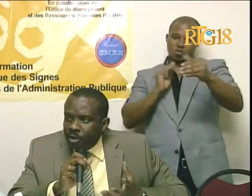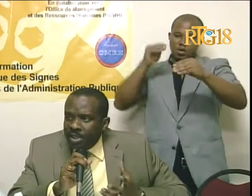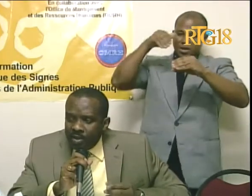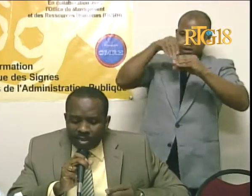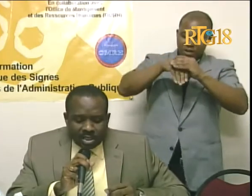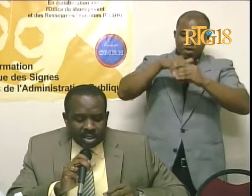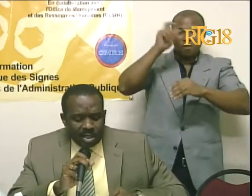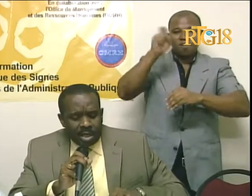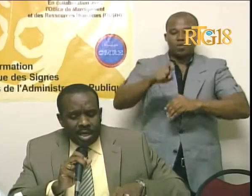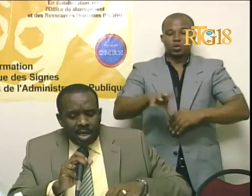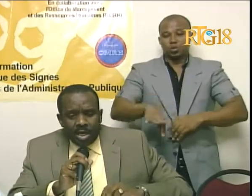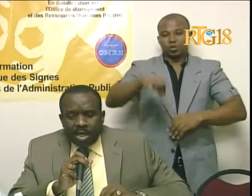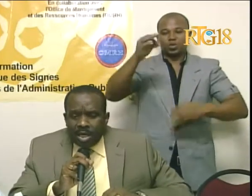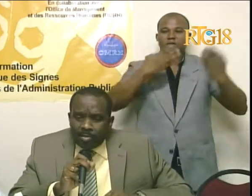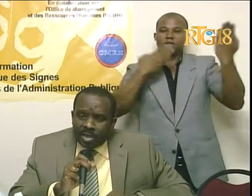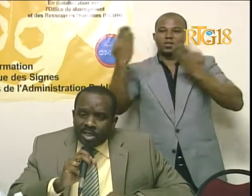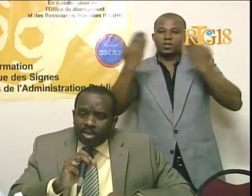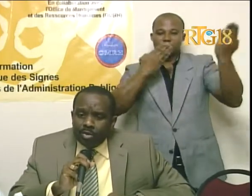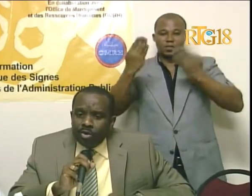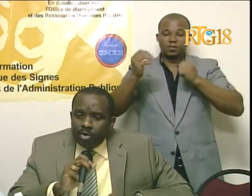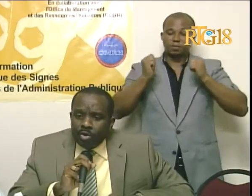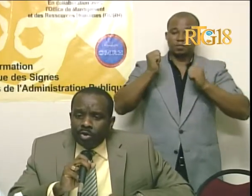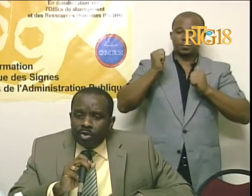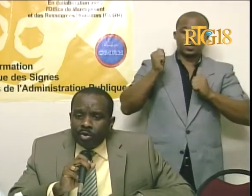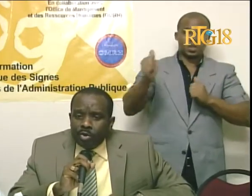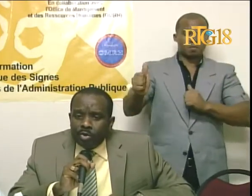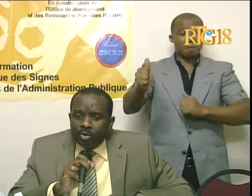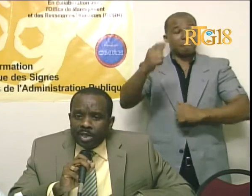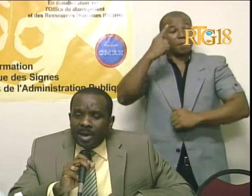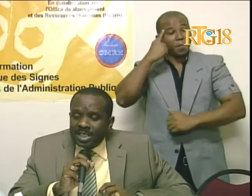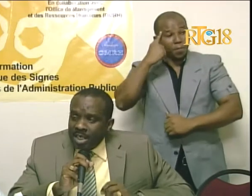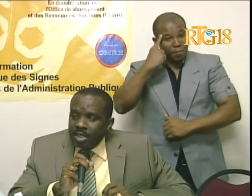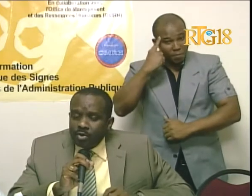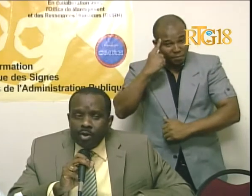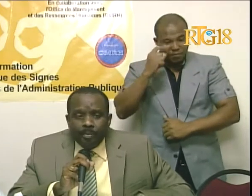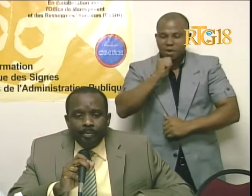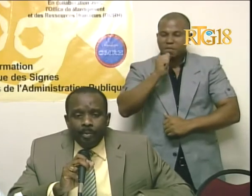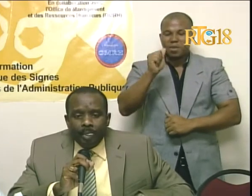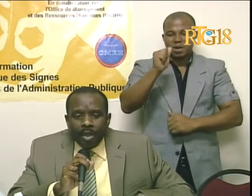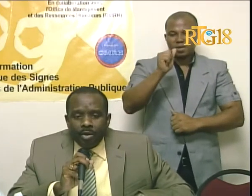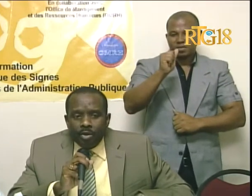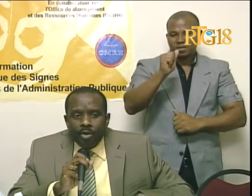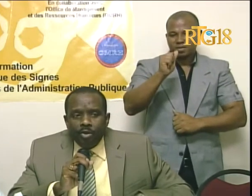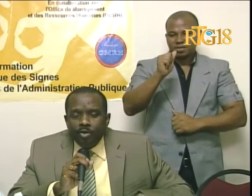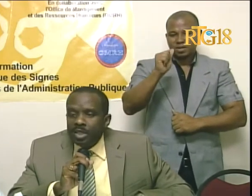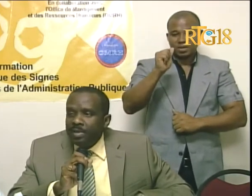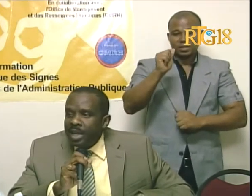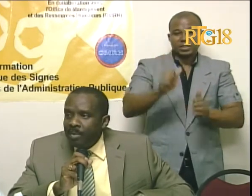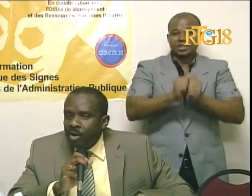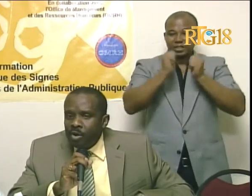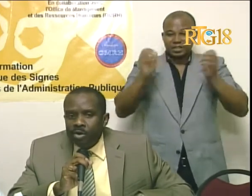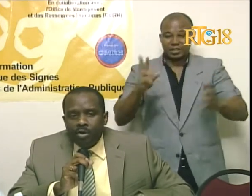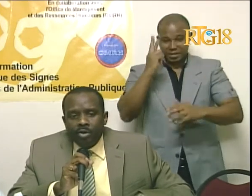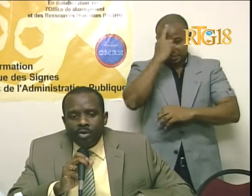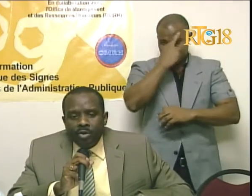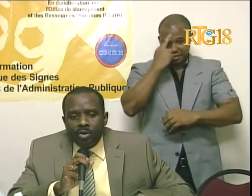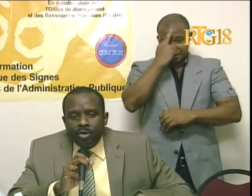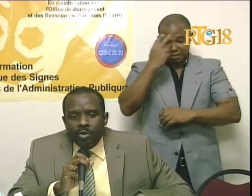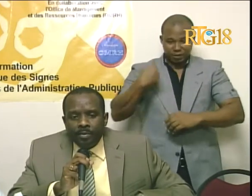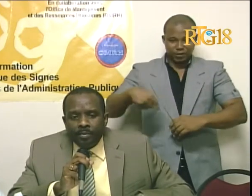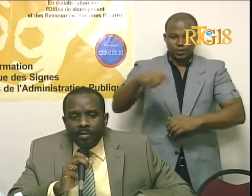kapab jwenn servis. E nou panse tou, se pa san rezon ke nou sible dabor